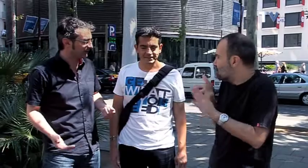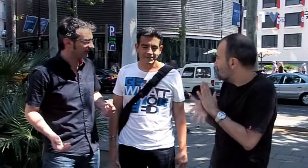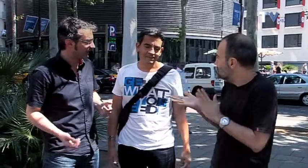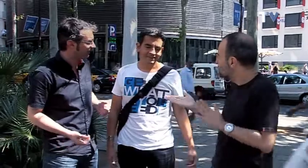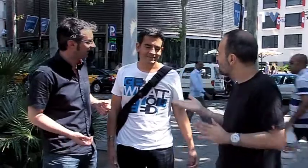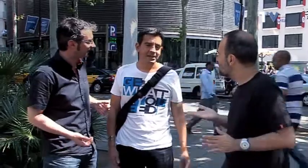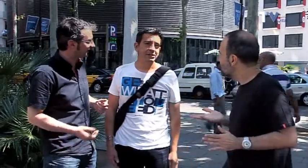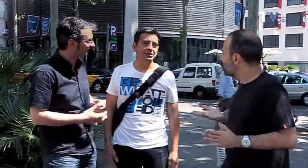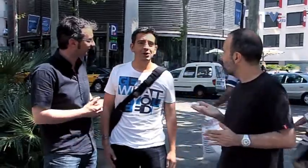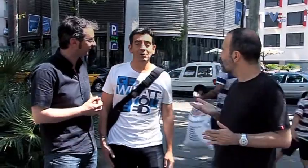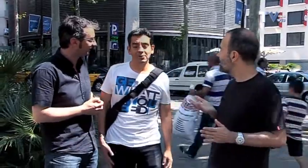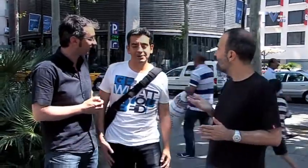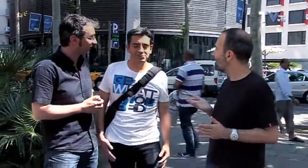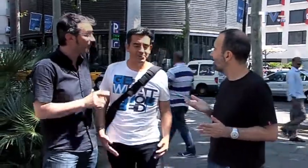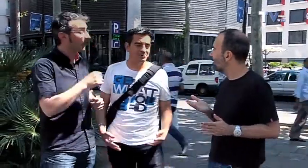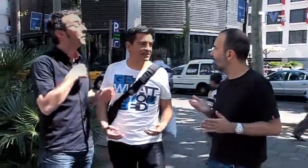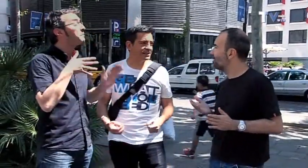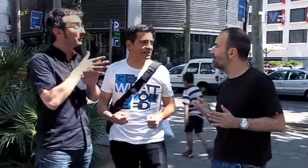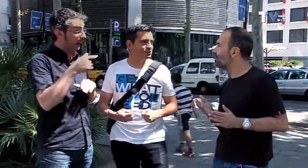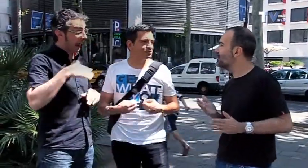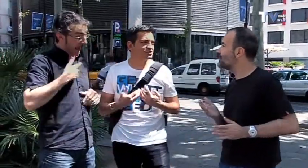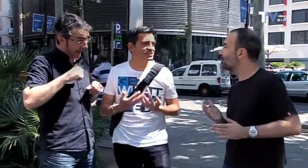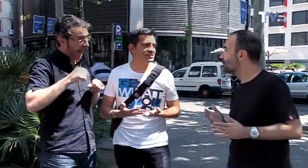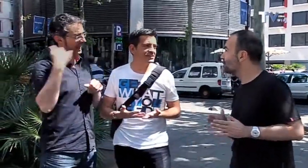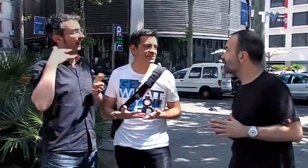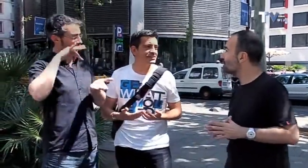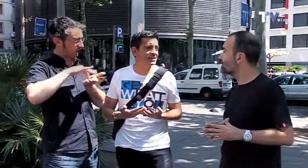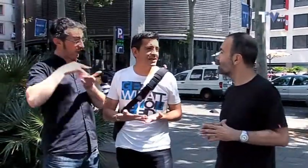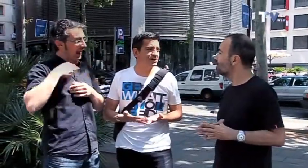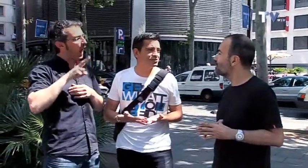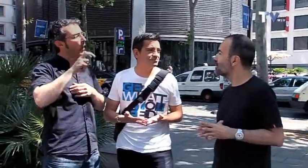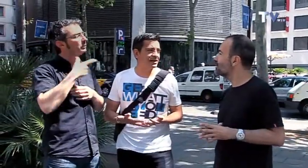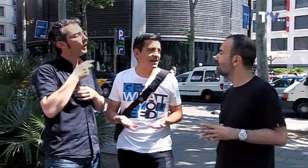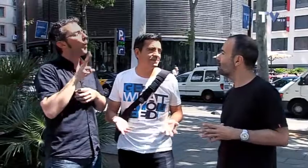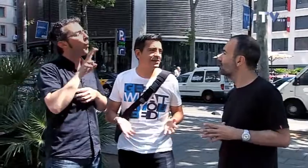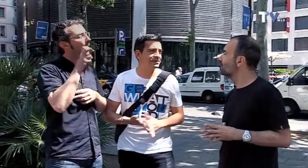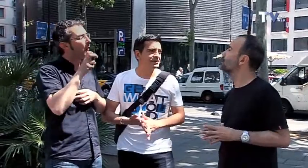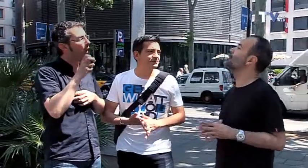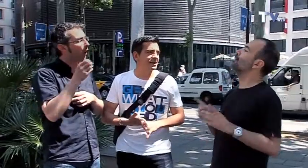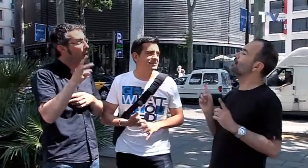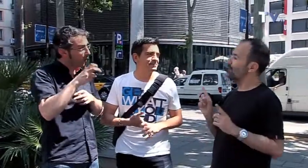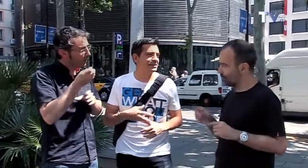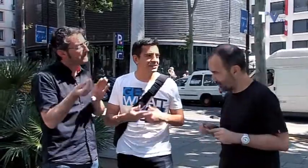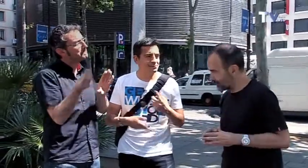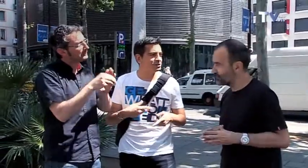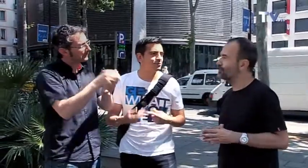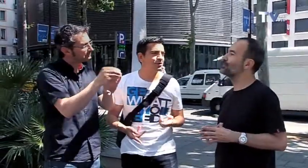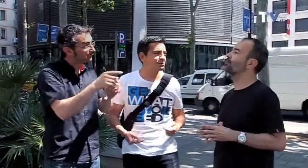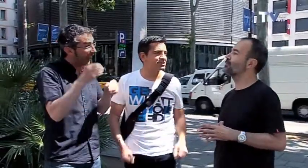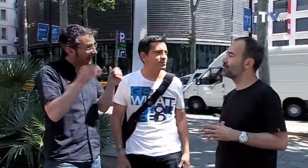todavía no lo tenéis del todo correcto. Buscamos practicar los nuevos chistes, ensayarlos para que quede bien, porque cada